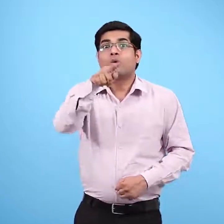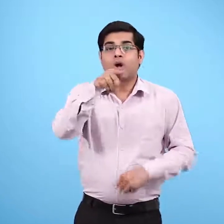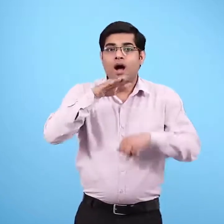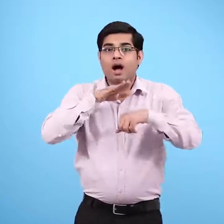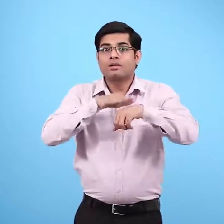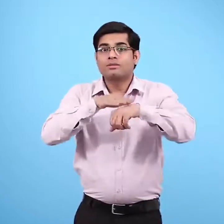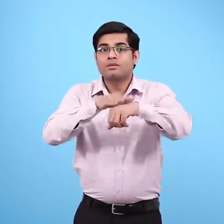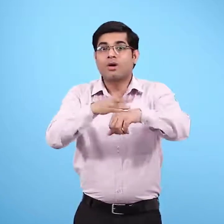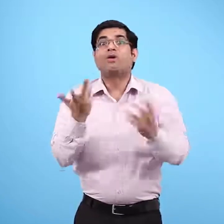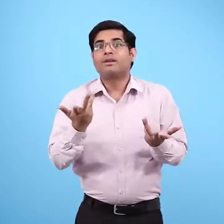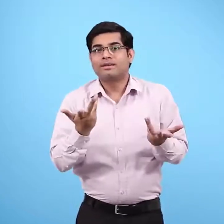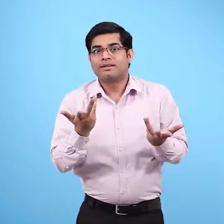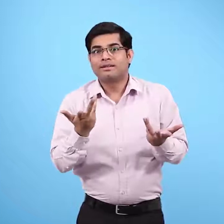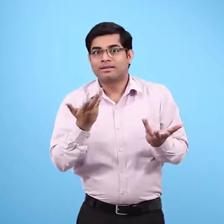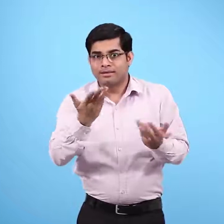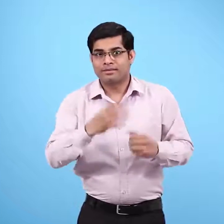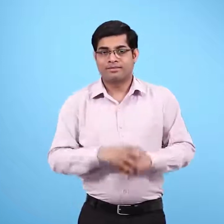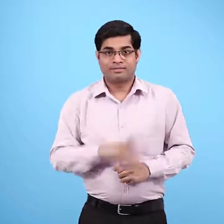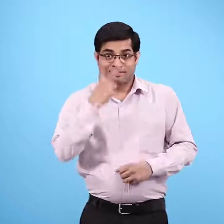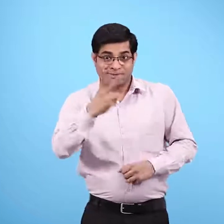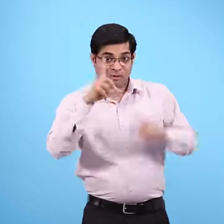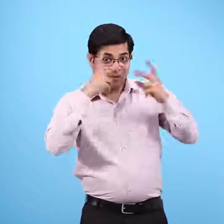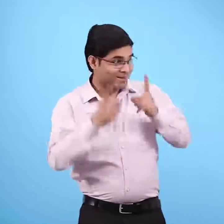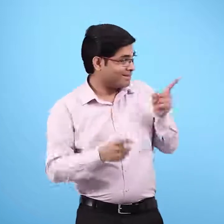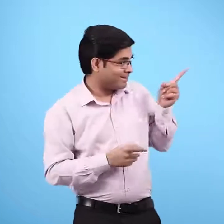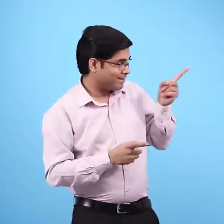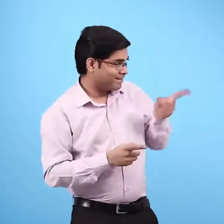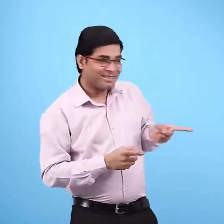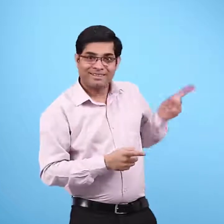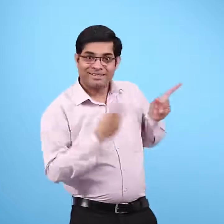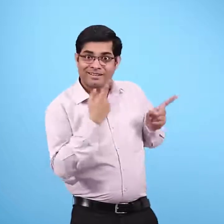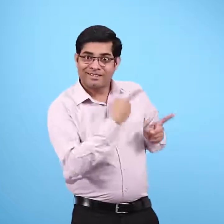अपने अनुभव के आधार पर जीब के एक चित्र में लिखो